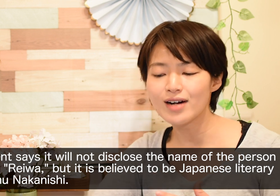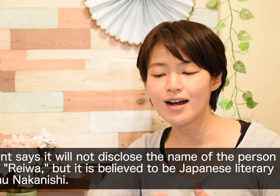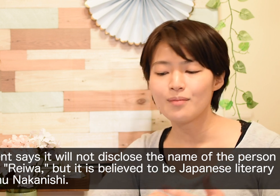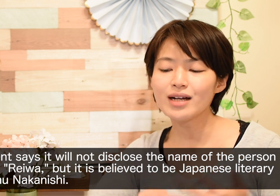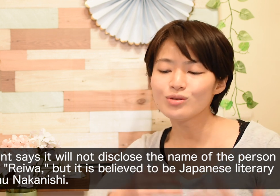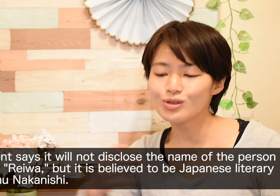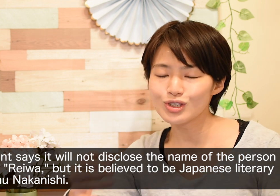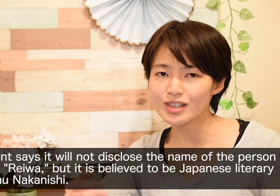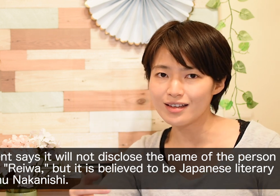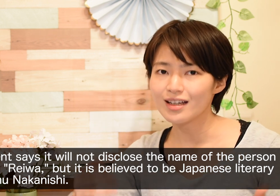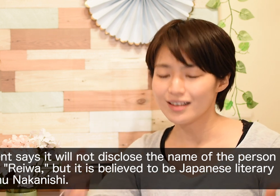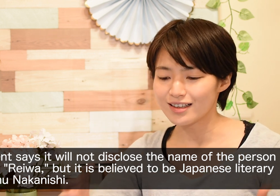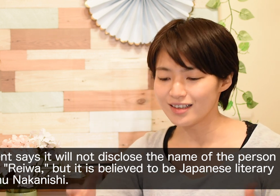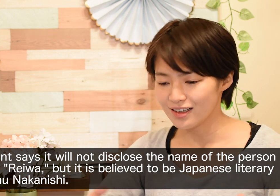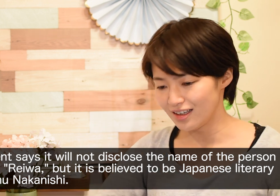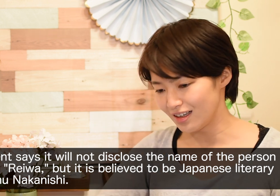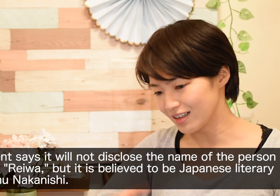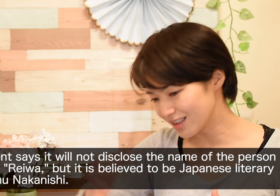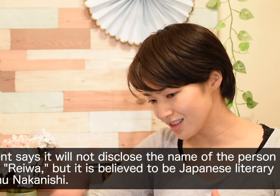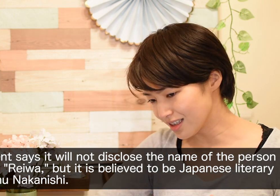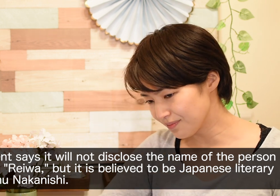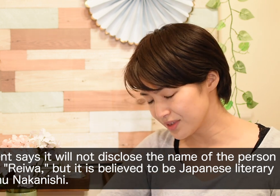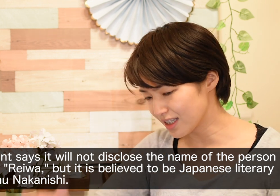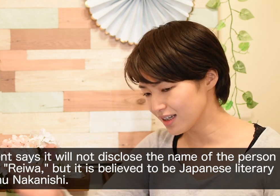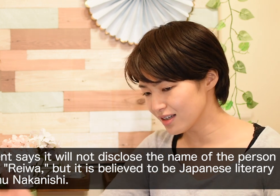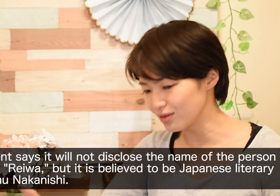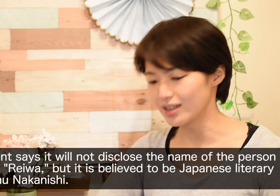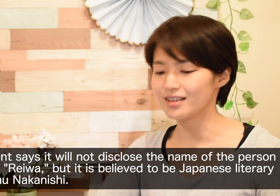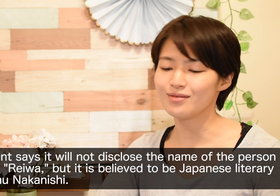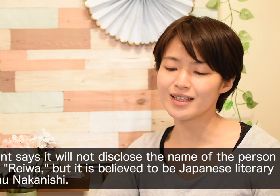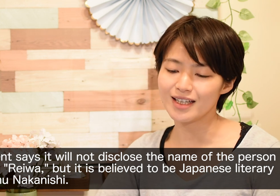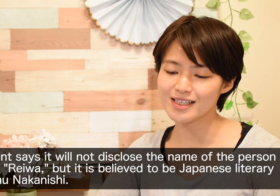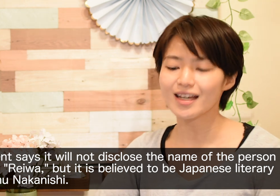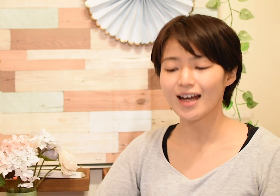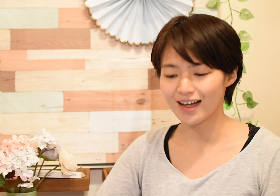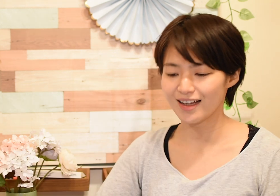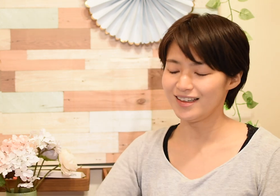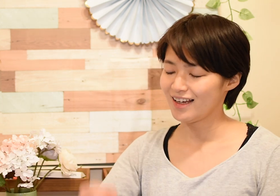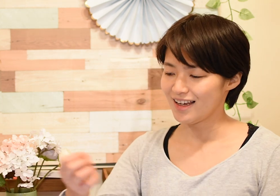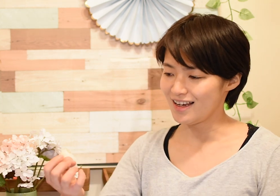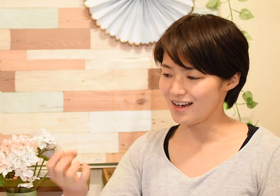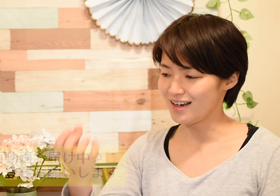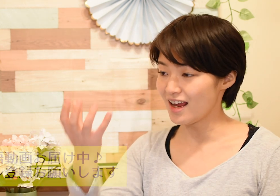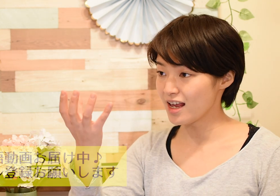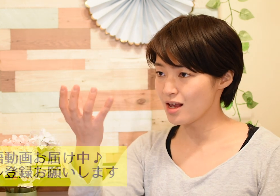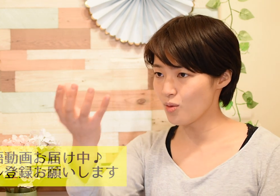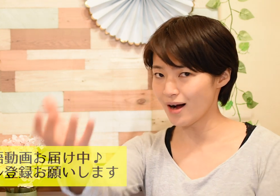は万葉集出店だからね中西さんじゃないかと言われているみたいですはい、reiwa